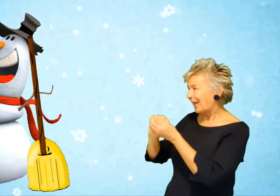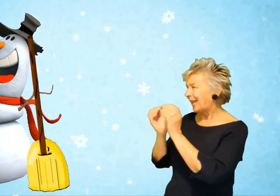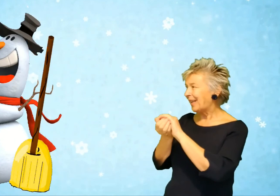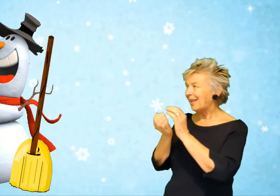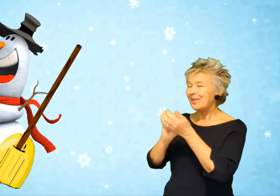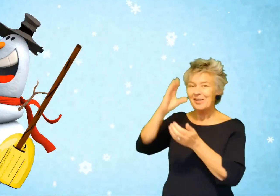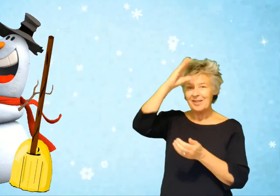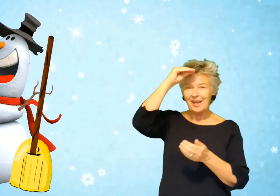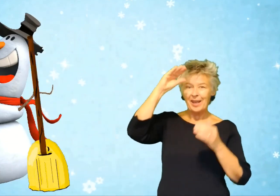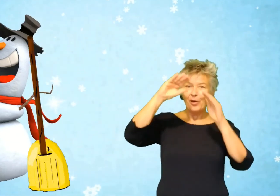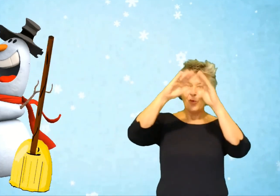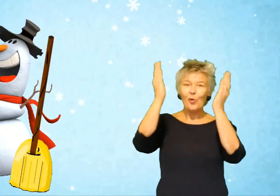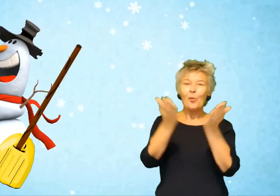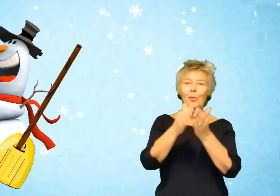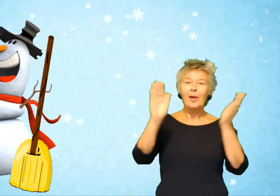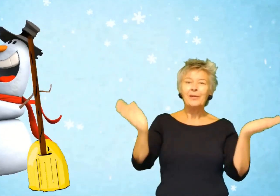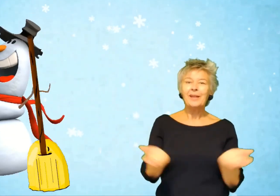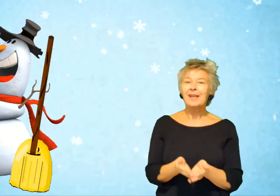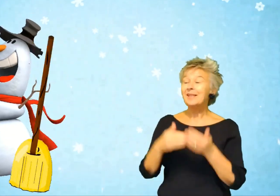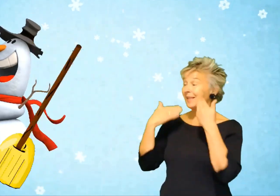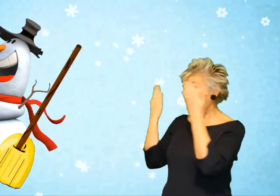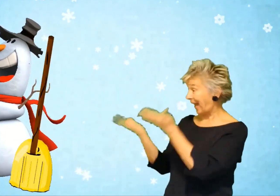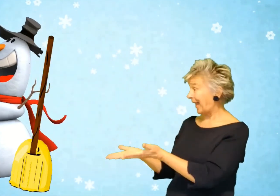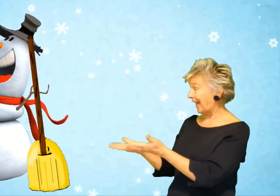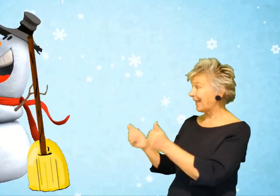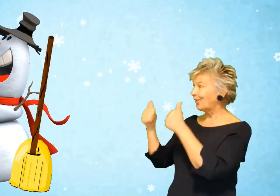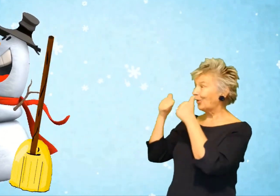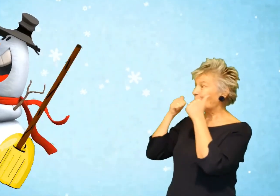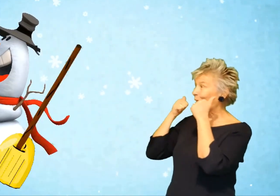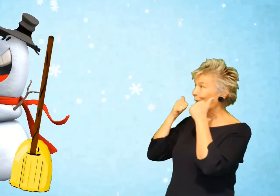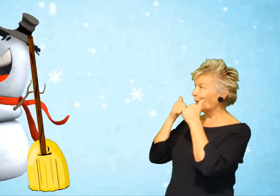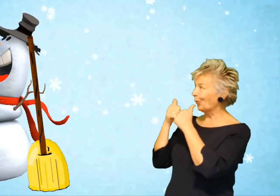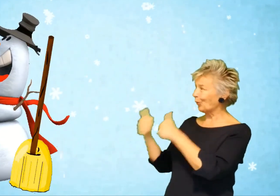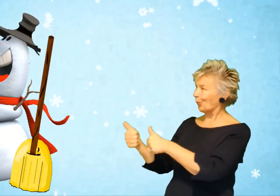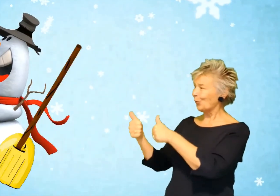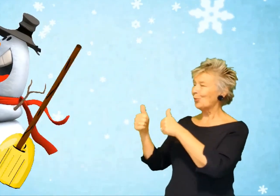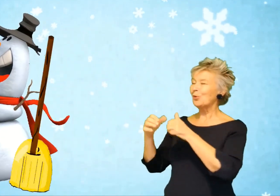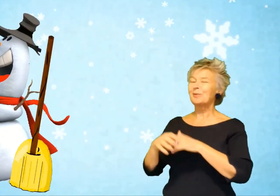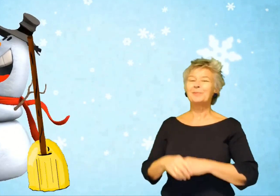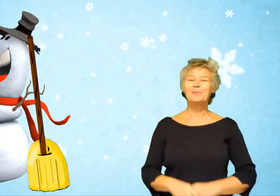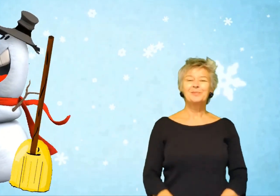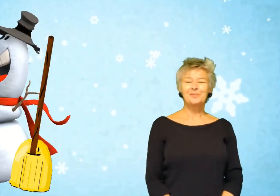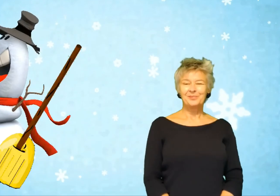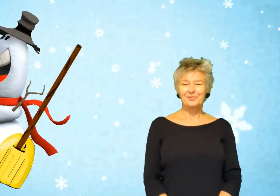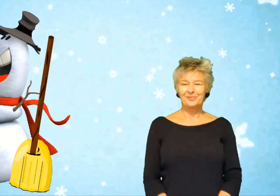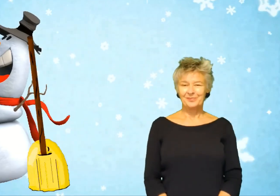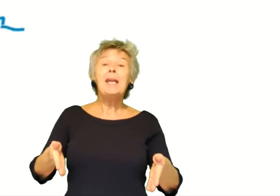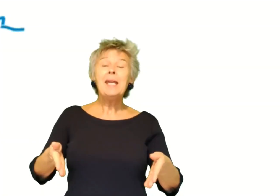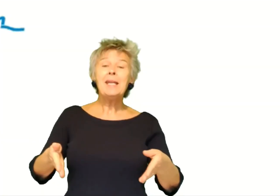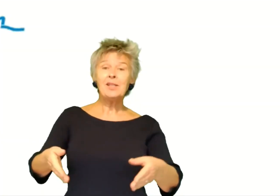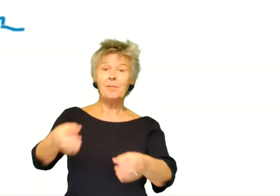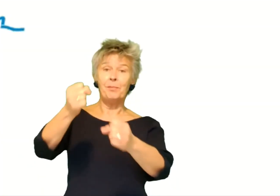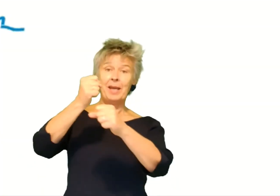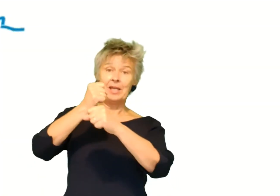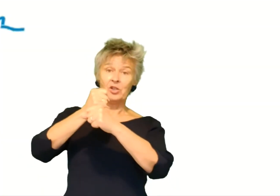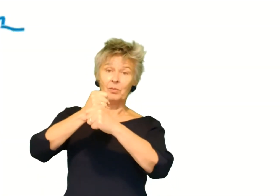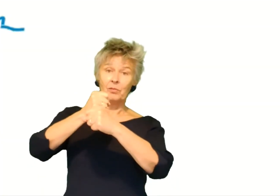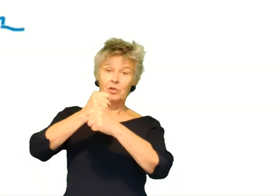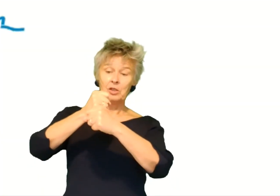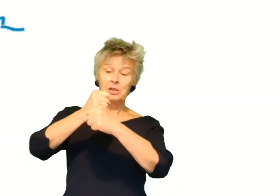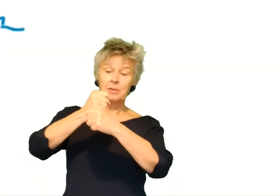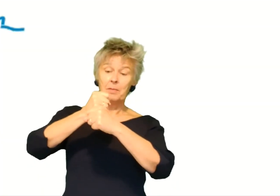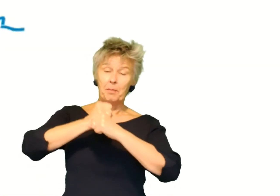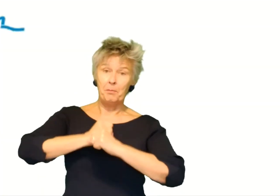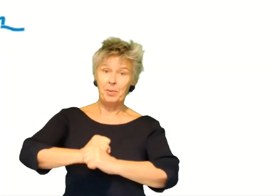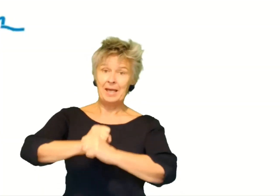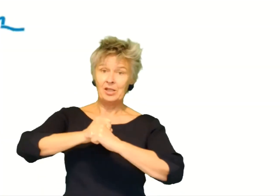Dag, meneer, de sneeuwman. Met straatje noemen we Hier is een bezem.